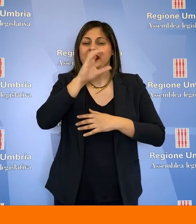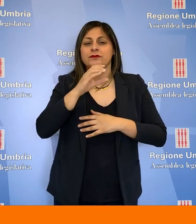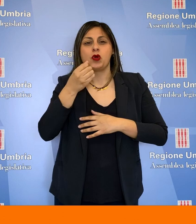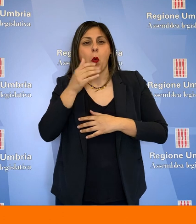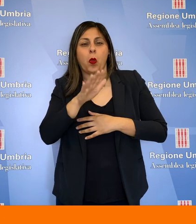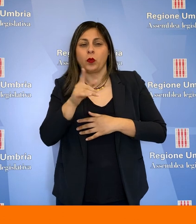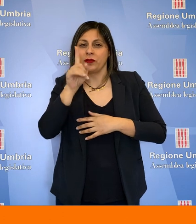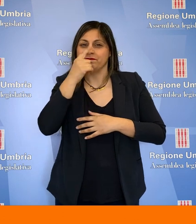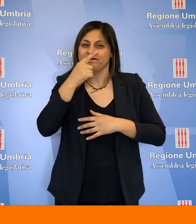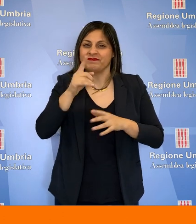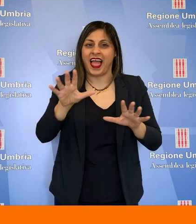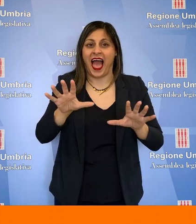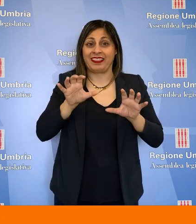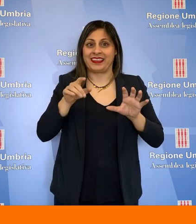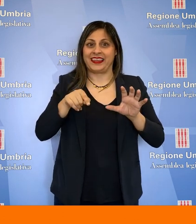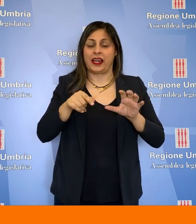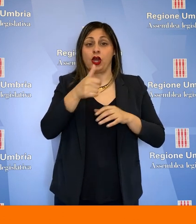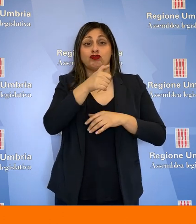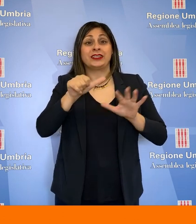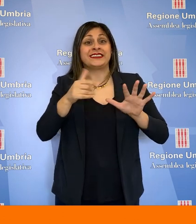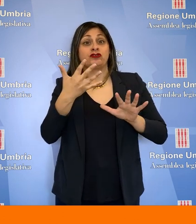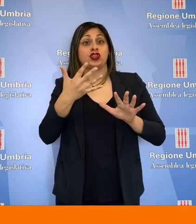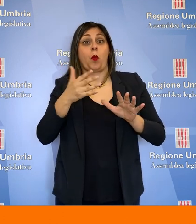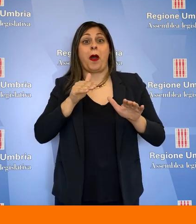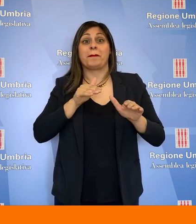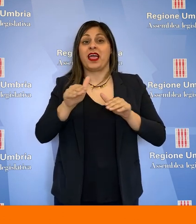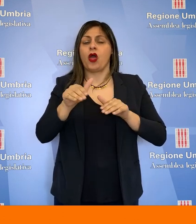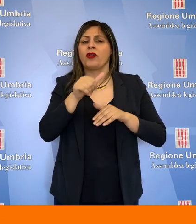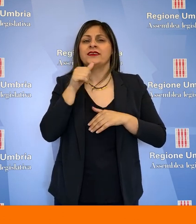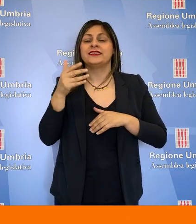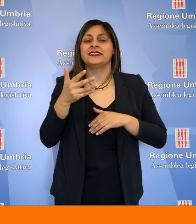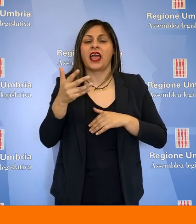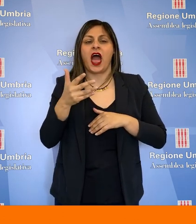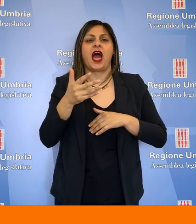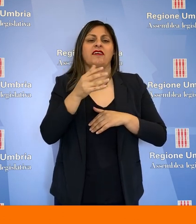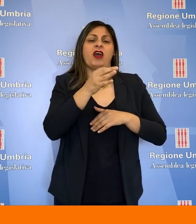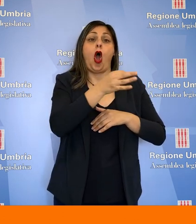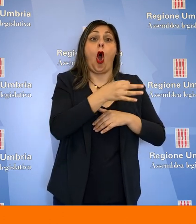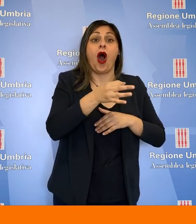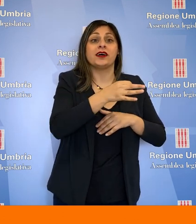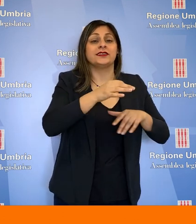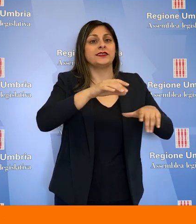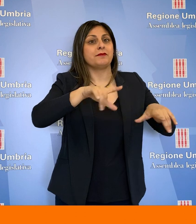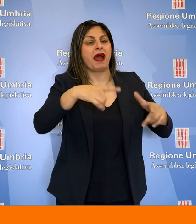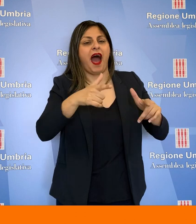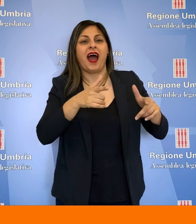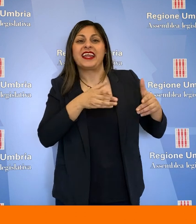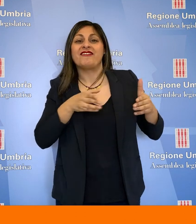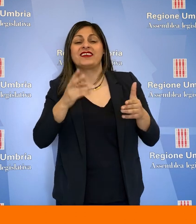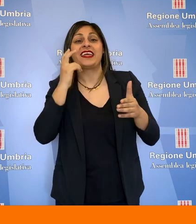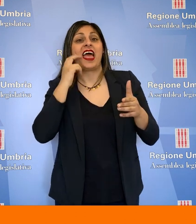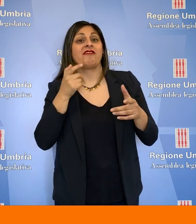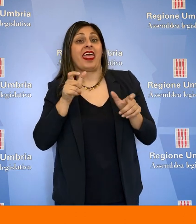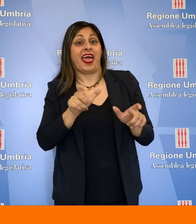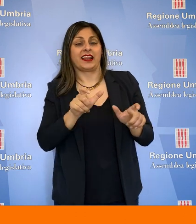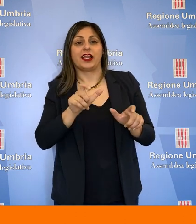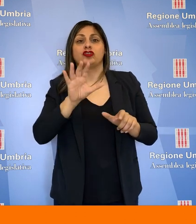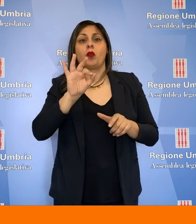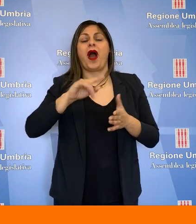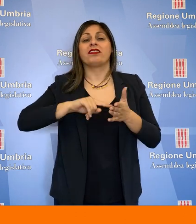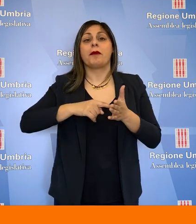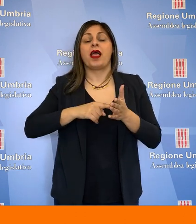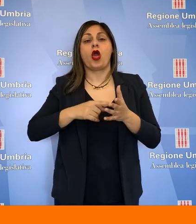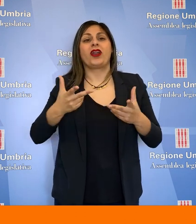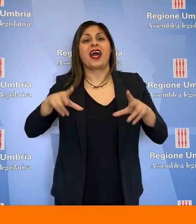agli attrattori turistico-culturali, 165 milioni serviranno per oasi, parchi e vie del verde, 50